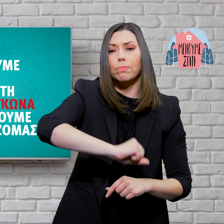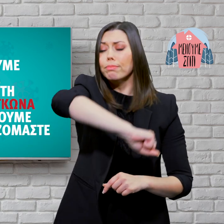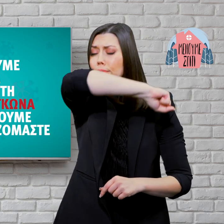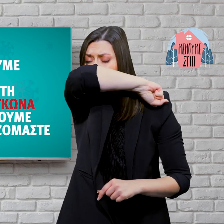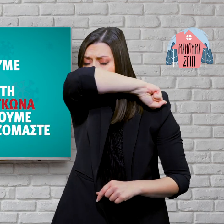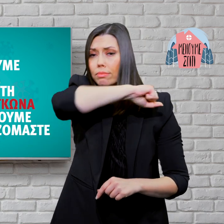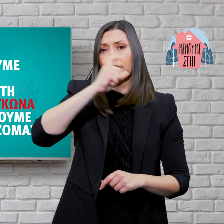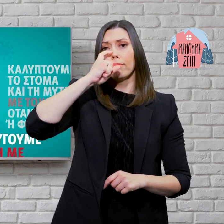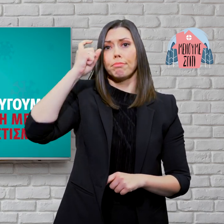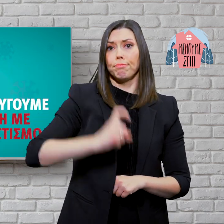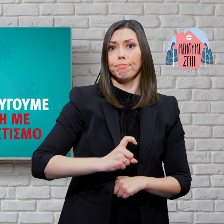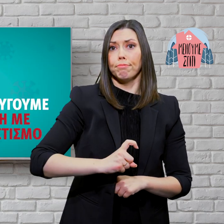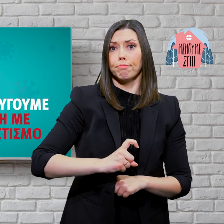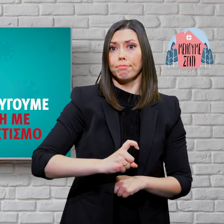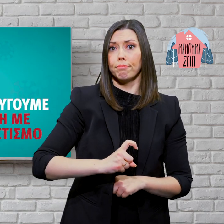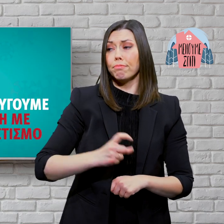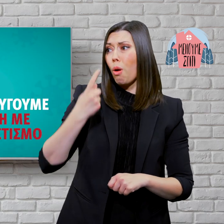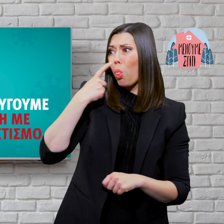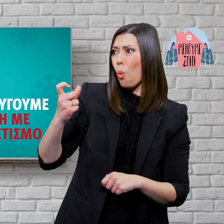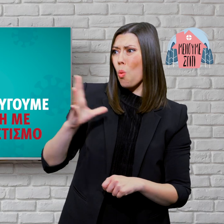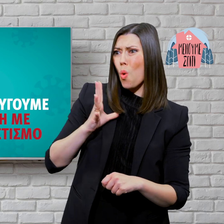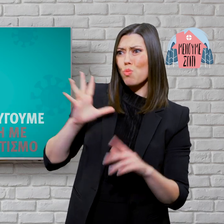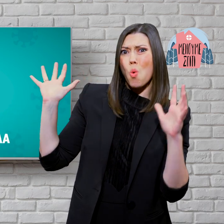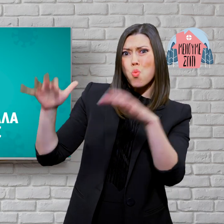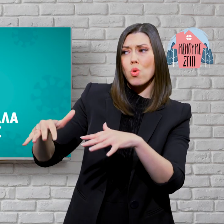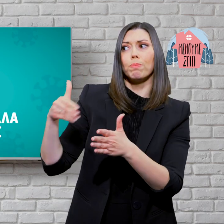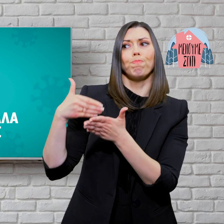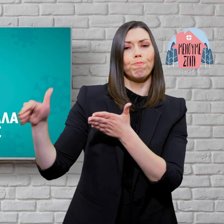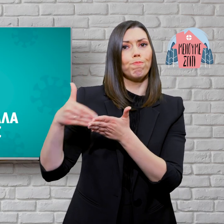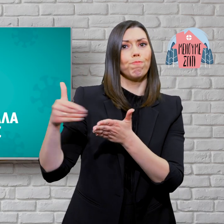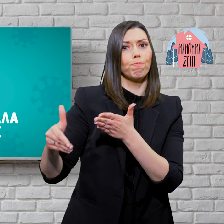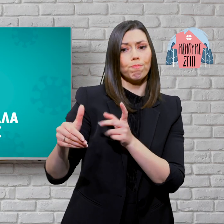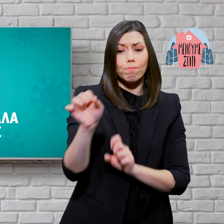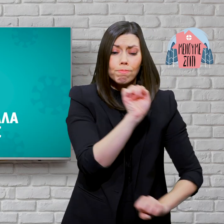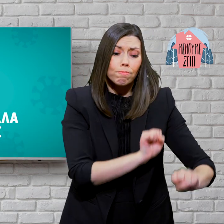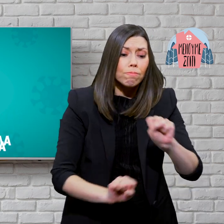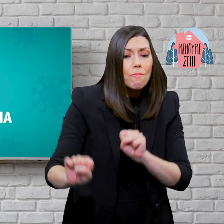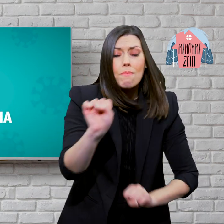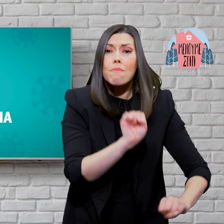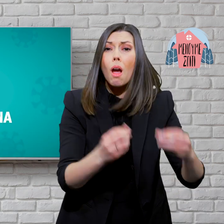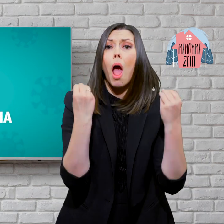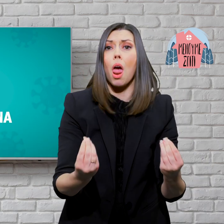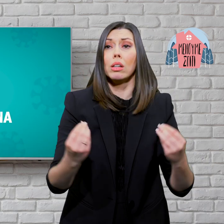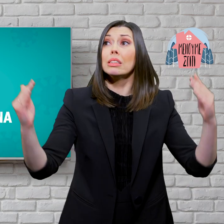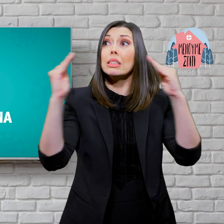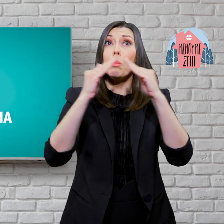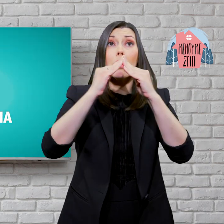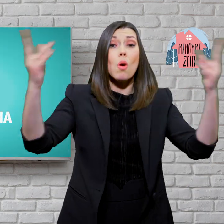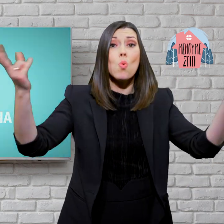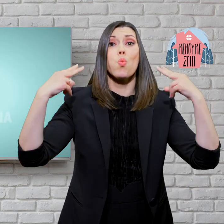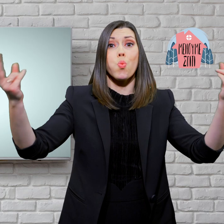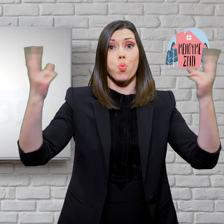βήχουμε ή φτερνιζόμαστε. Αποφεύγουμε μέρη με συνοστισμό. Καθαρίζουμε καλά τις επιφάνειες. Αερίζουμε συχνά το χώρο.